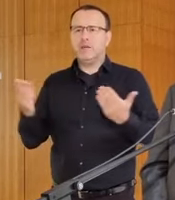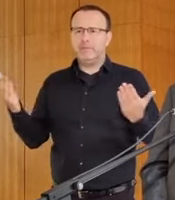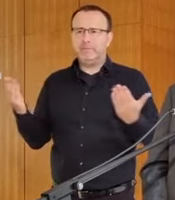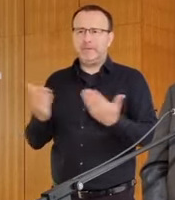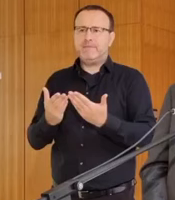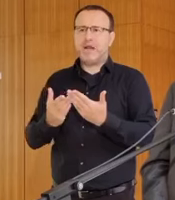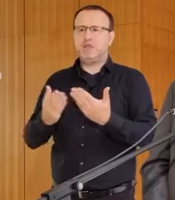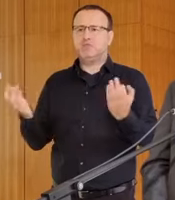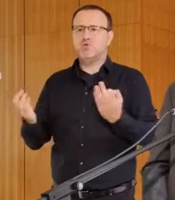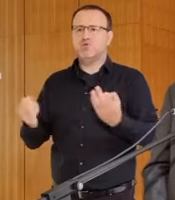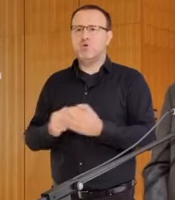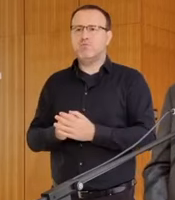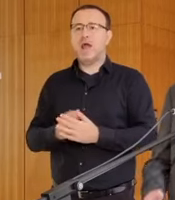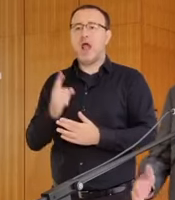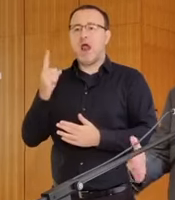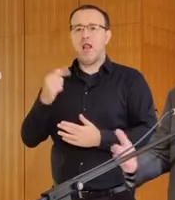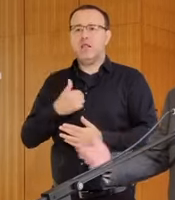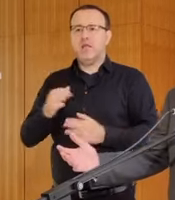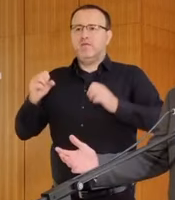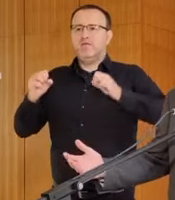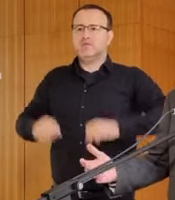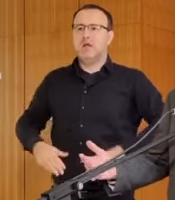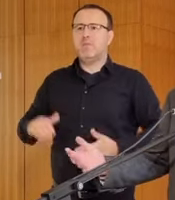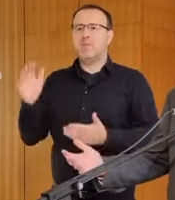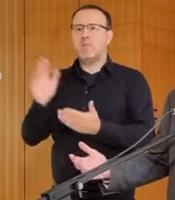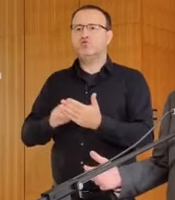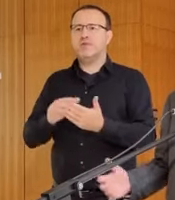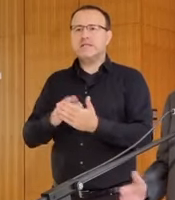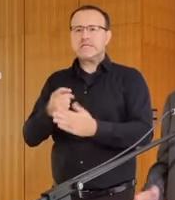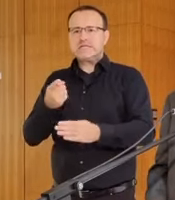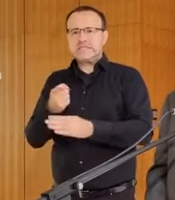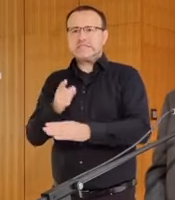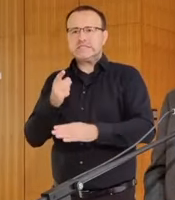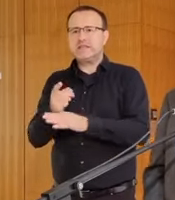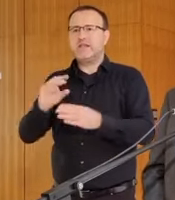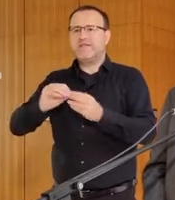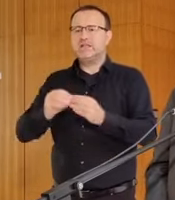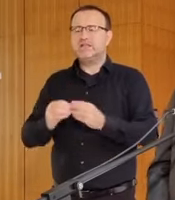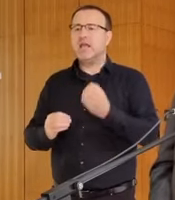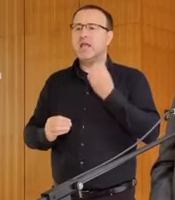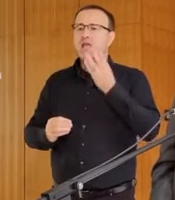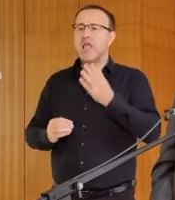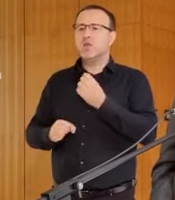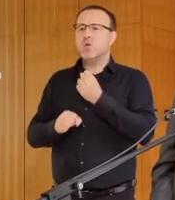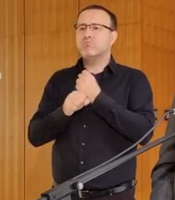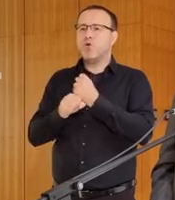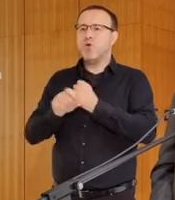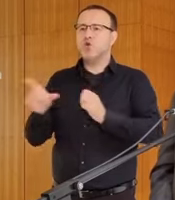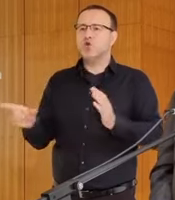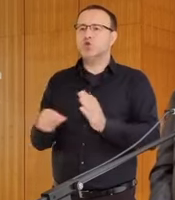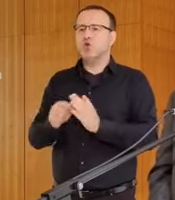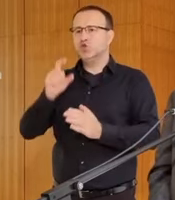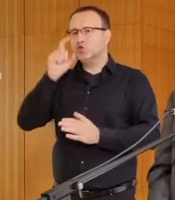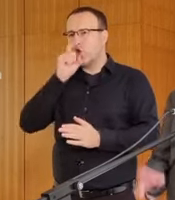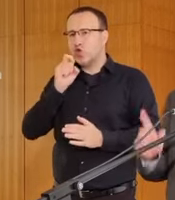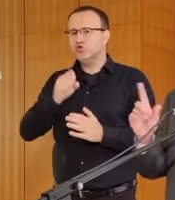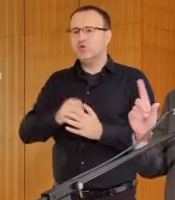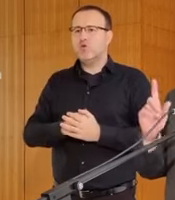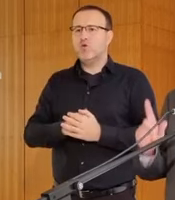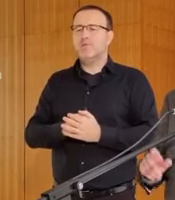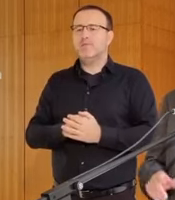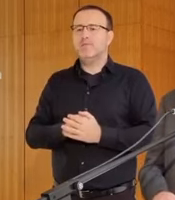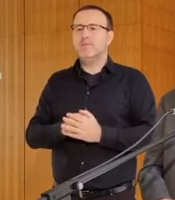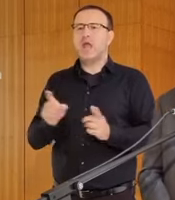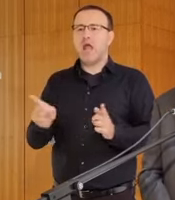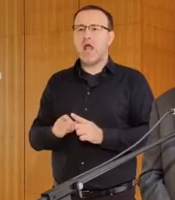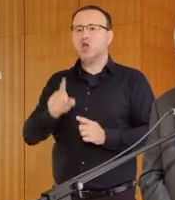na druhej strane nezriekneme sa použitia donúcovacích prostriedkov, vtedy keď si to boj aj